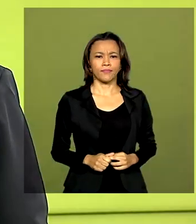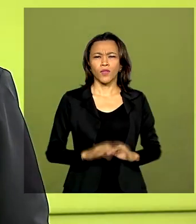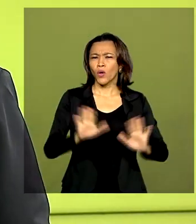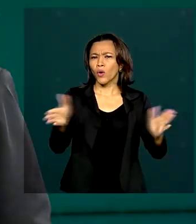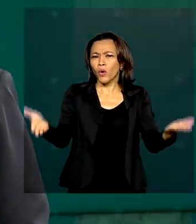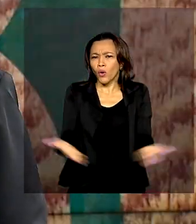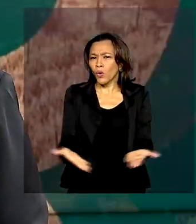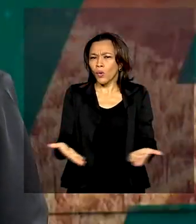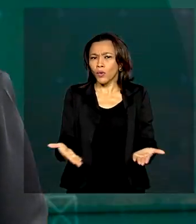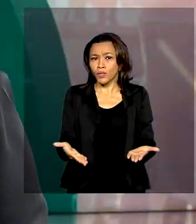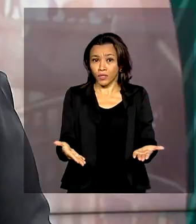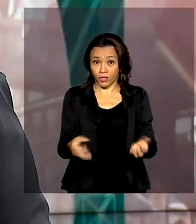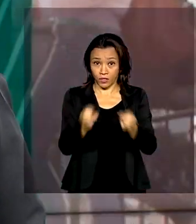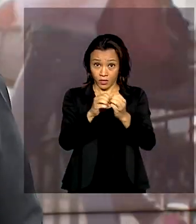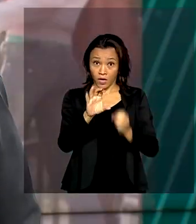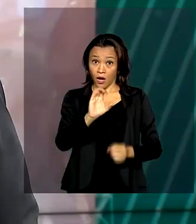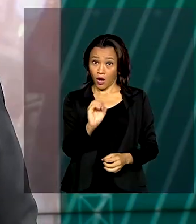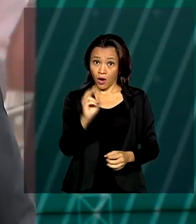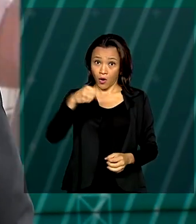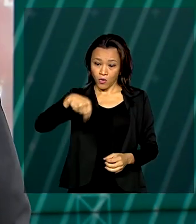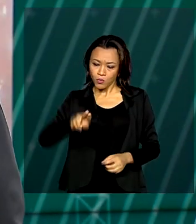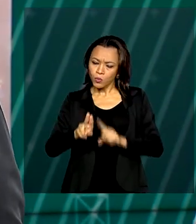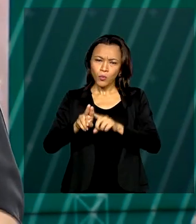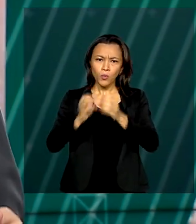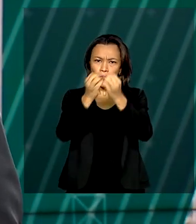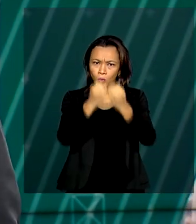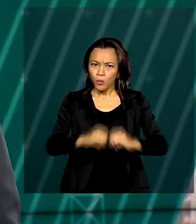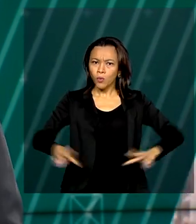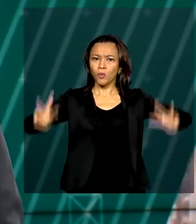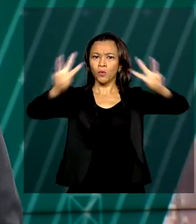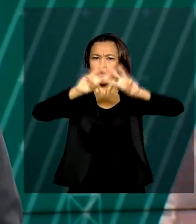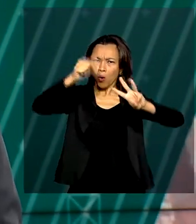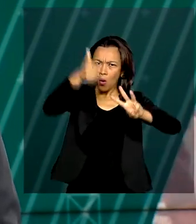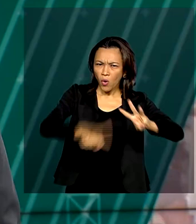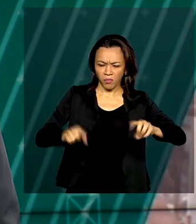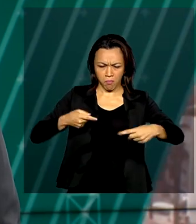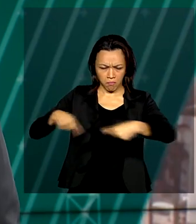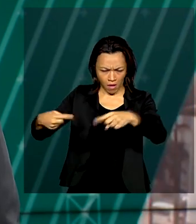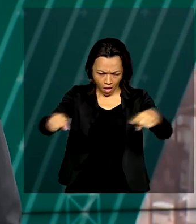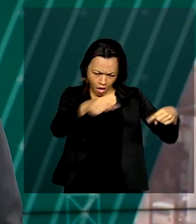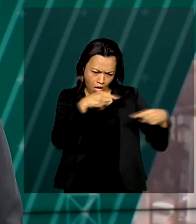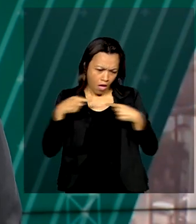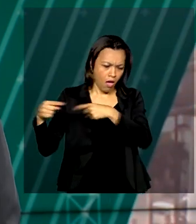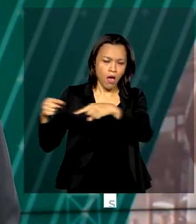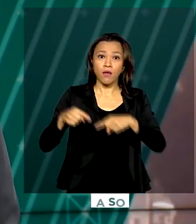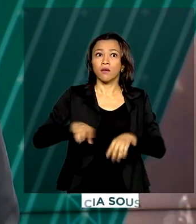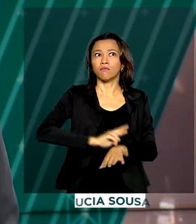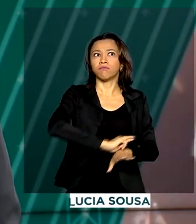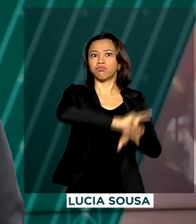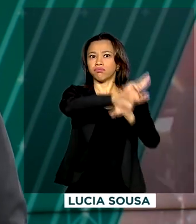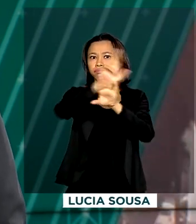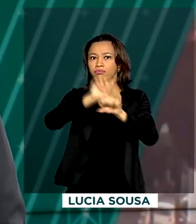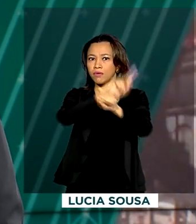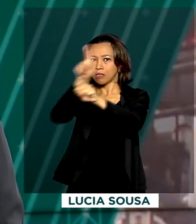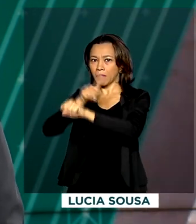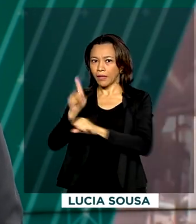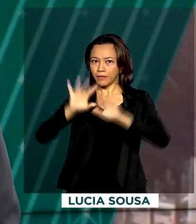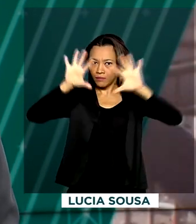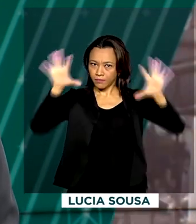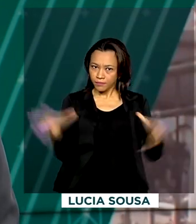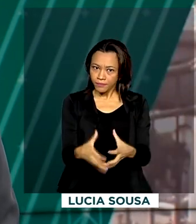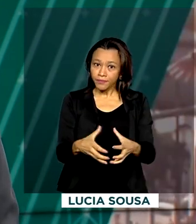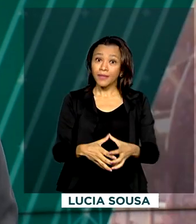Hoje a Organização das Nações Unidas realiza mais um debate que reúne todos os países membros. É a